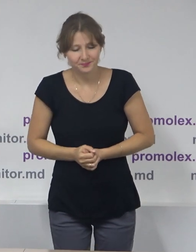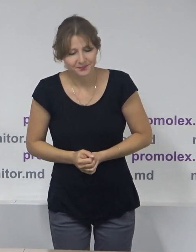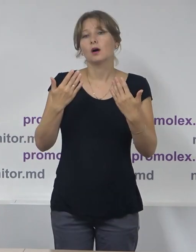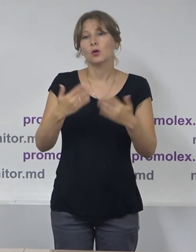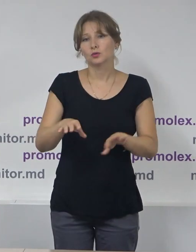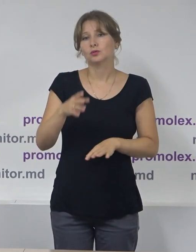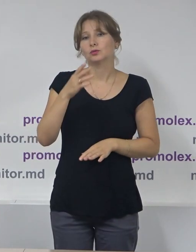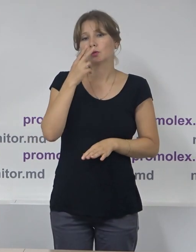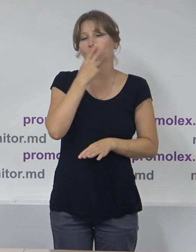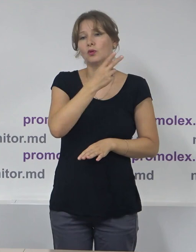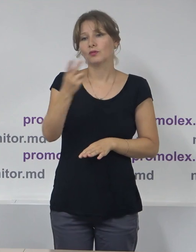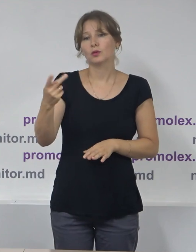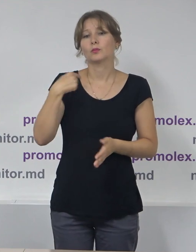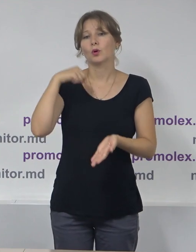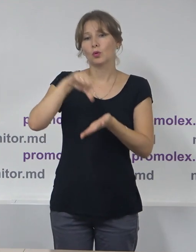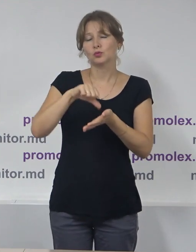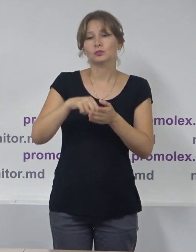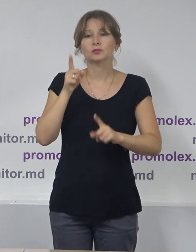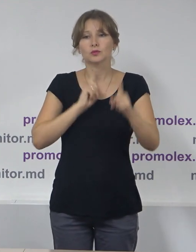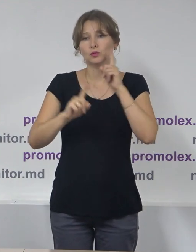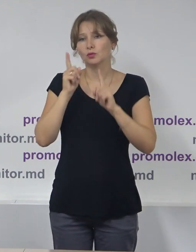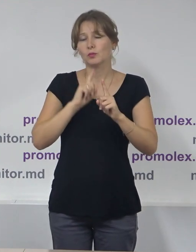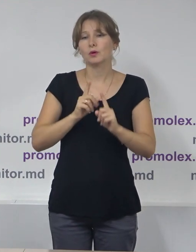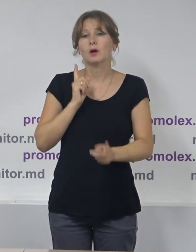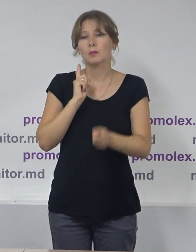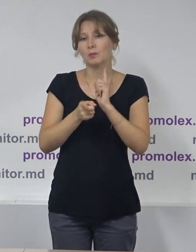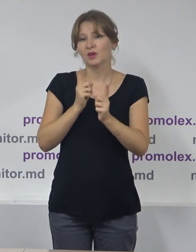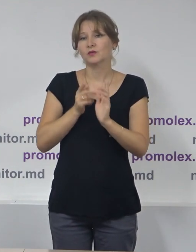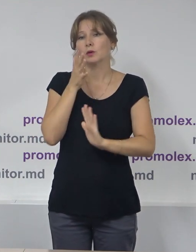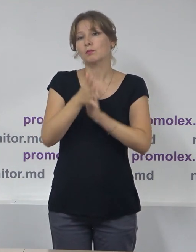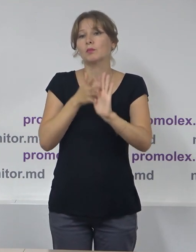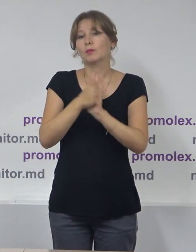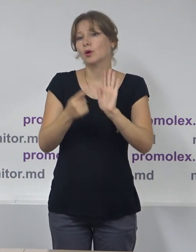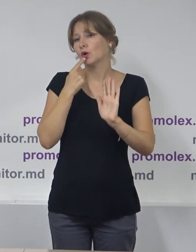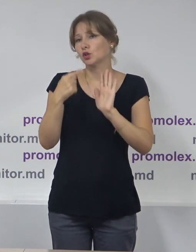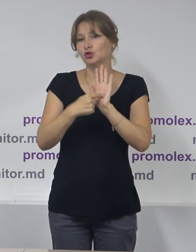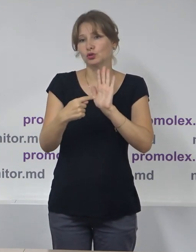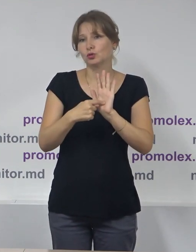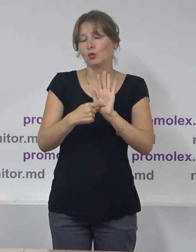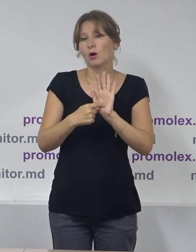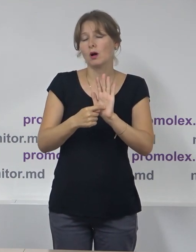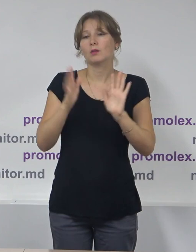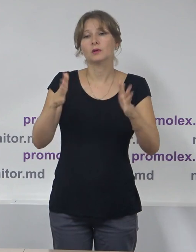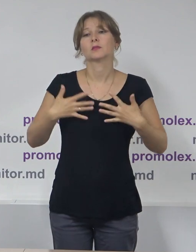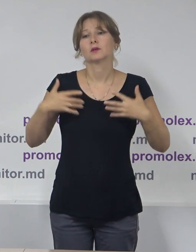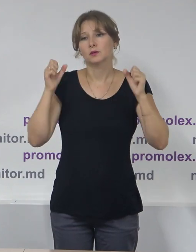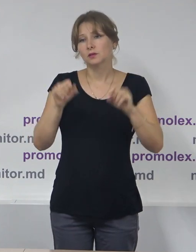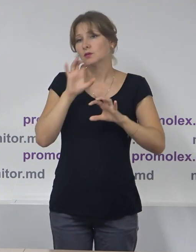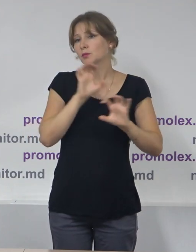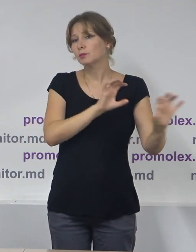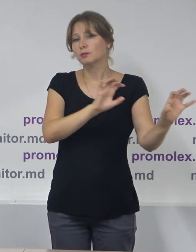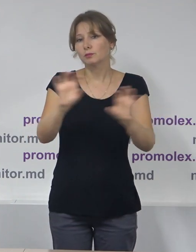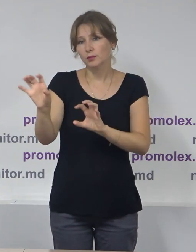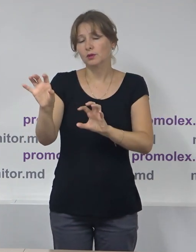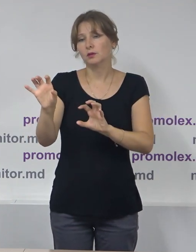Și vă doresc în cadrul acestei conferințe de presă interpretare în limbaj mimico-gestual. Vom depune efortul să asigurăm